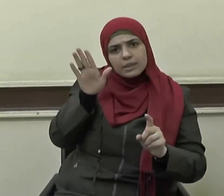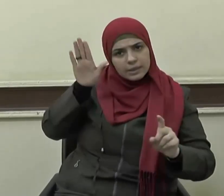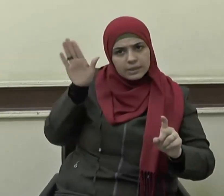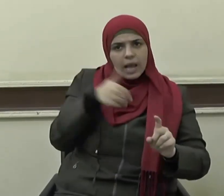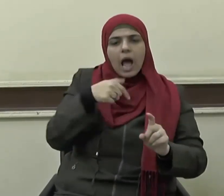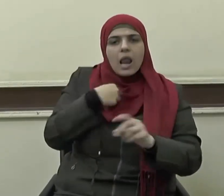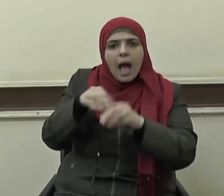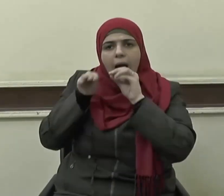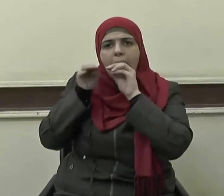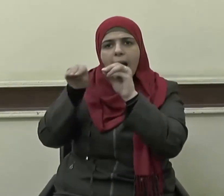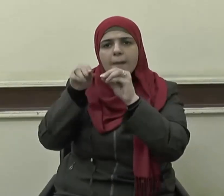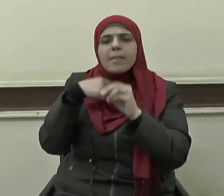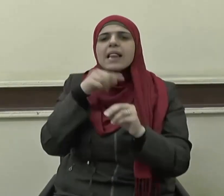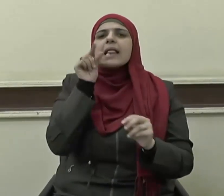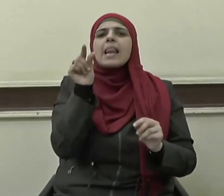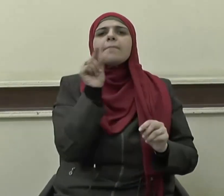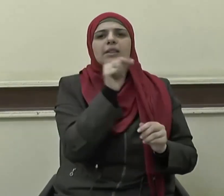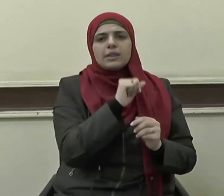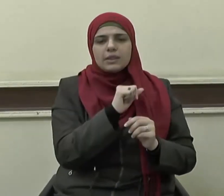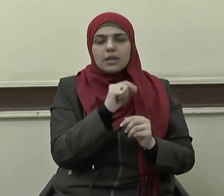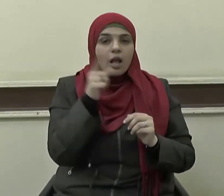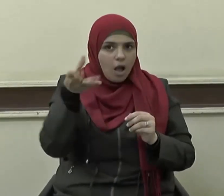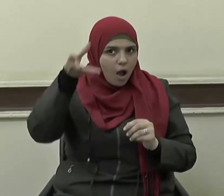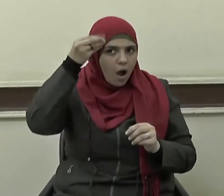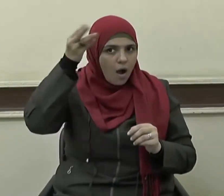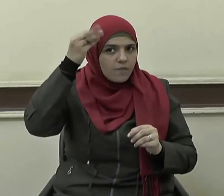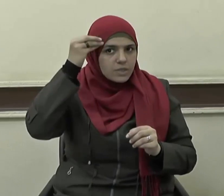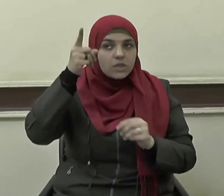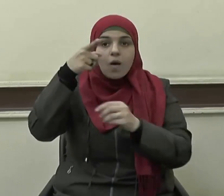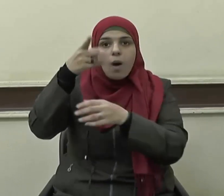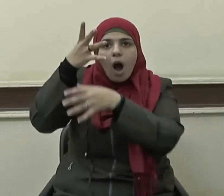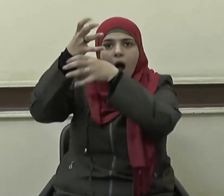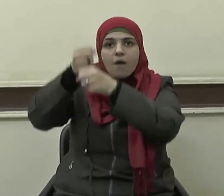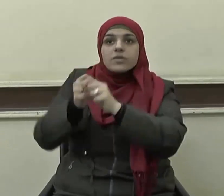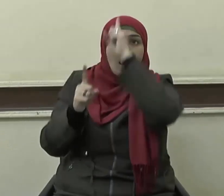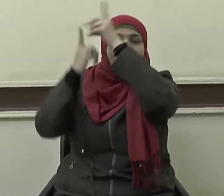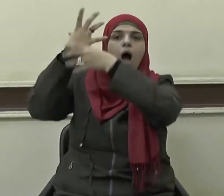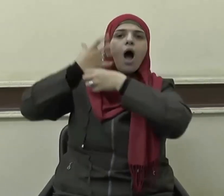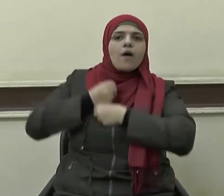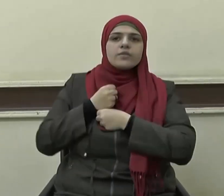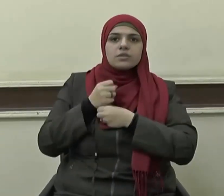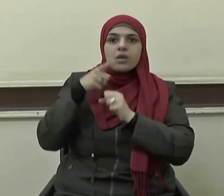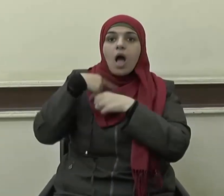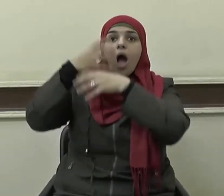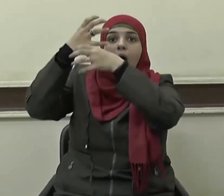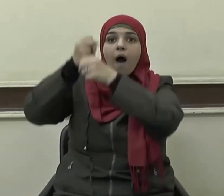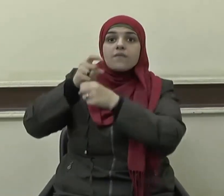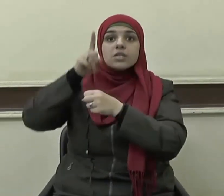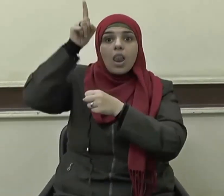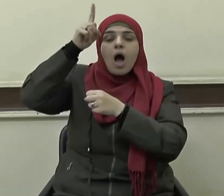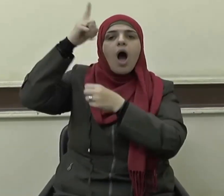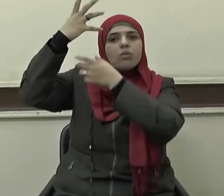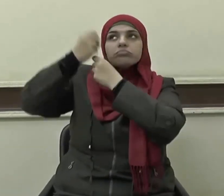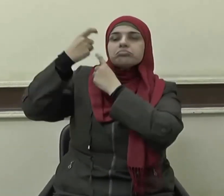أعلمك كلمات احفظ الله يحفظك احفظ الله تجده تجاهك